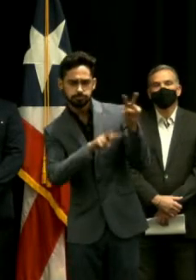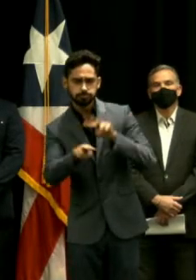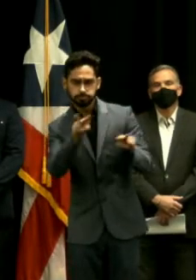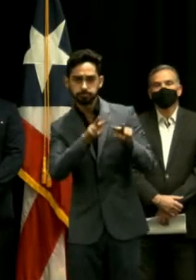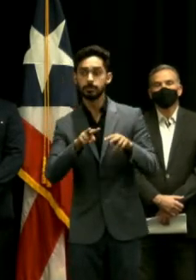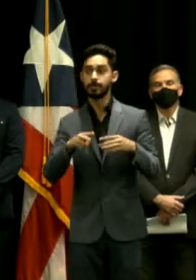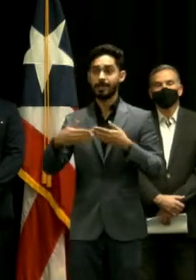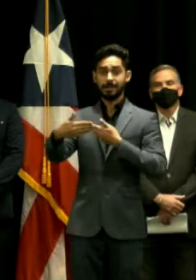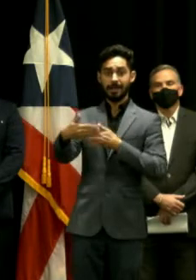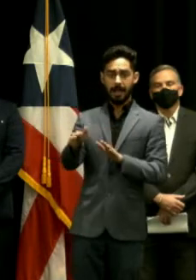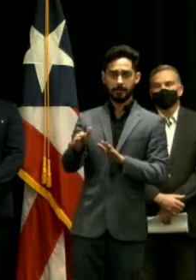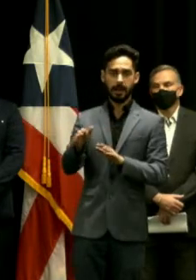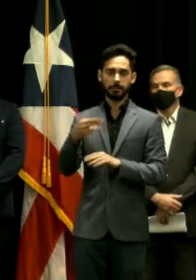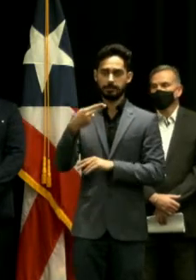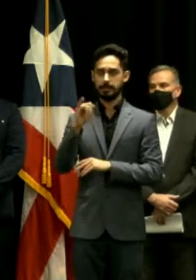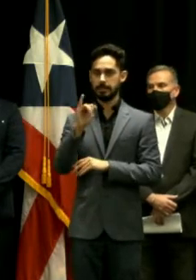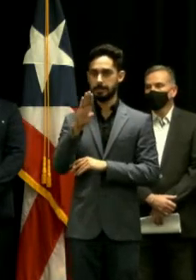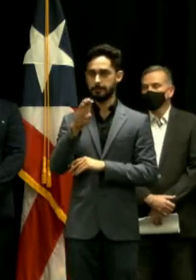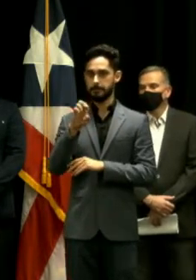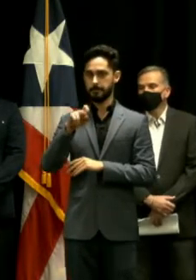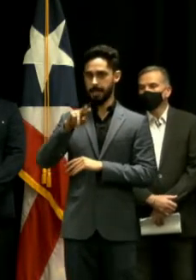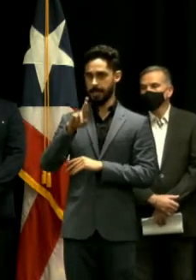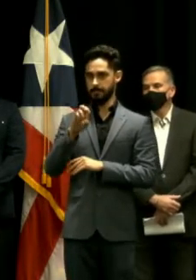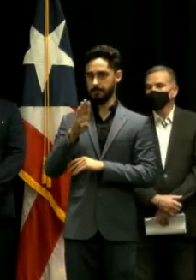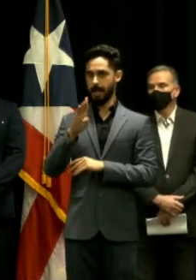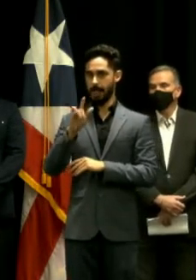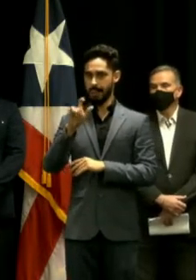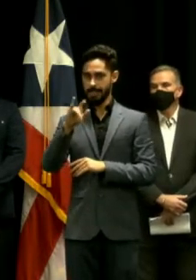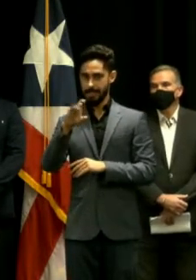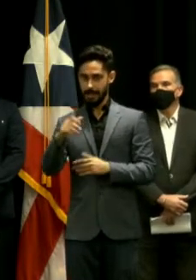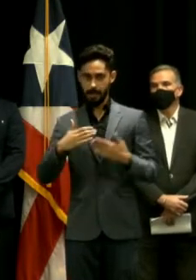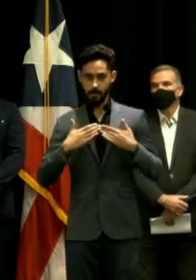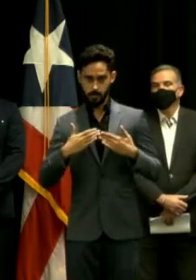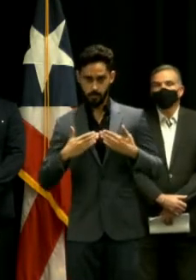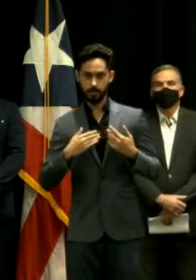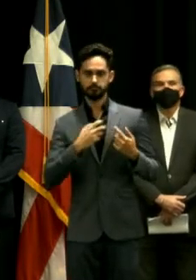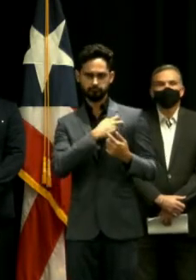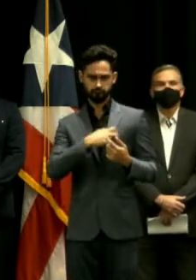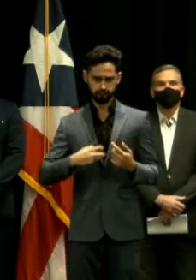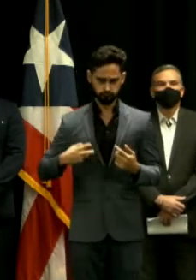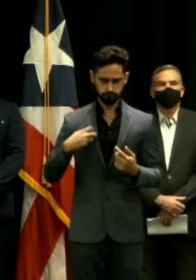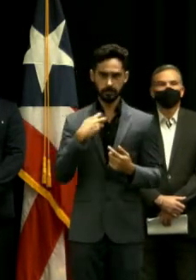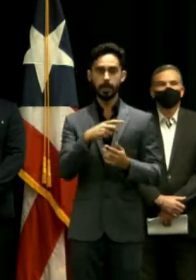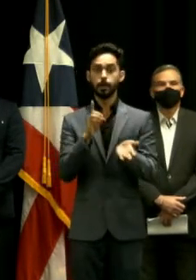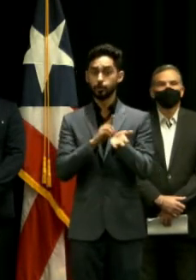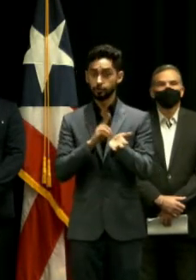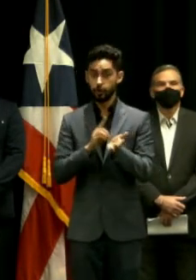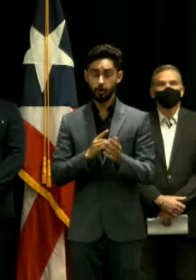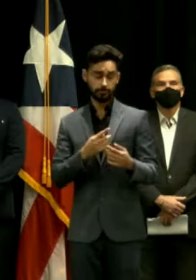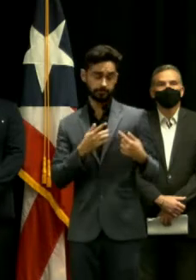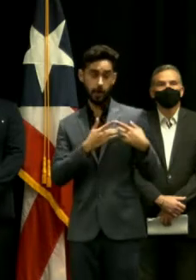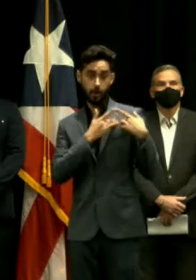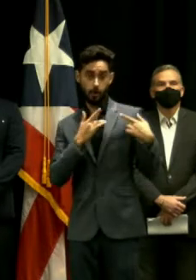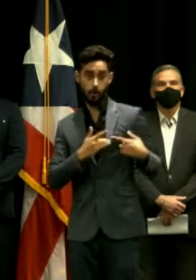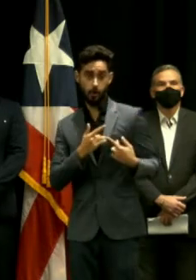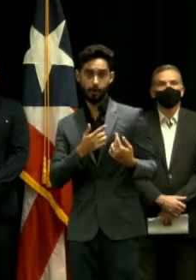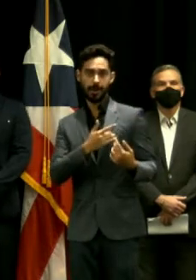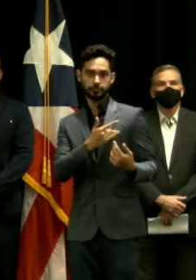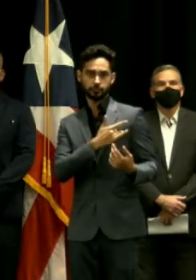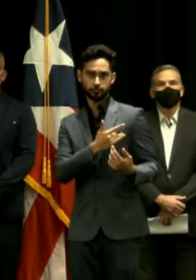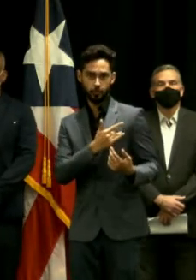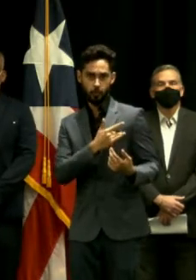hiperbárica, infusión de quimioterapia, farmacia, clínica dental, cardiología, terapia